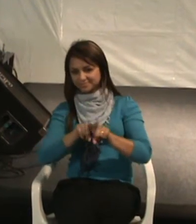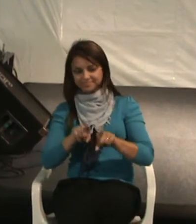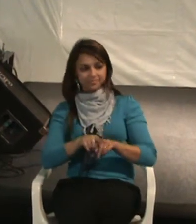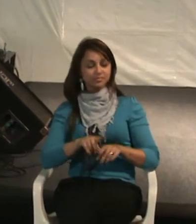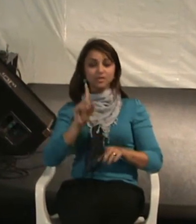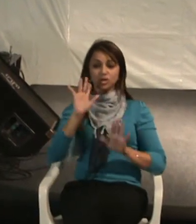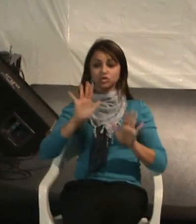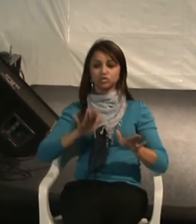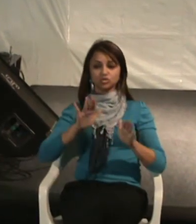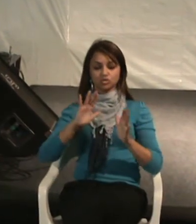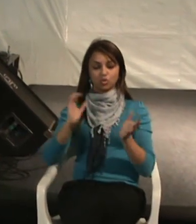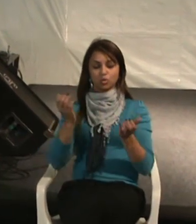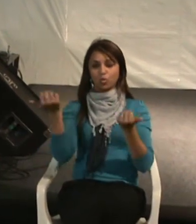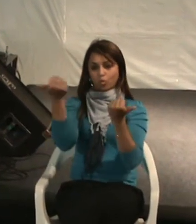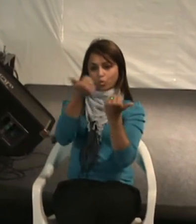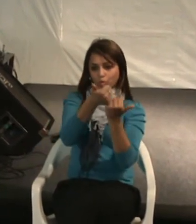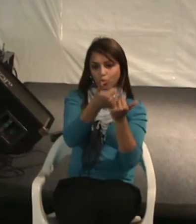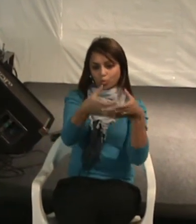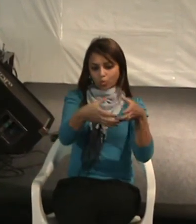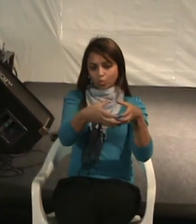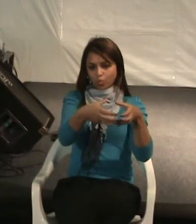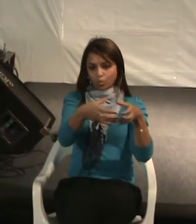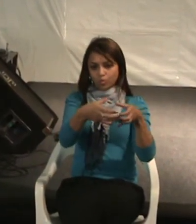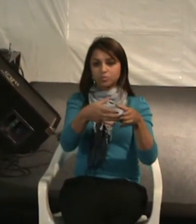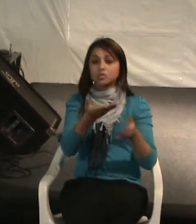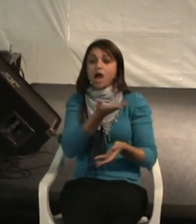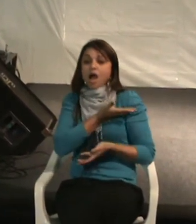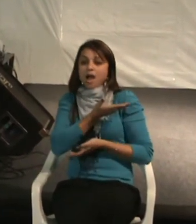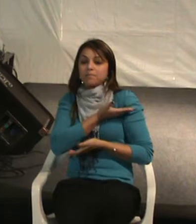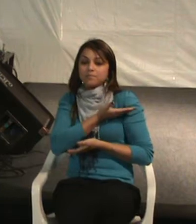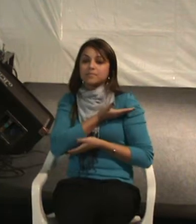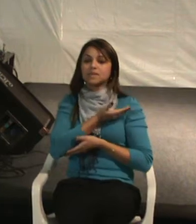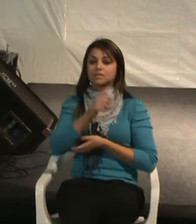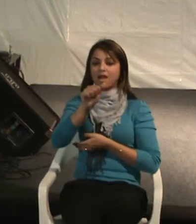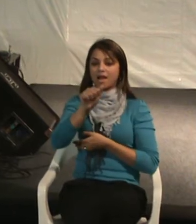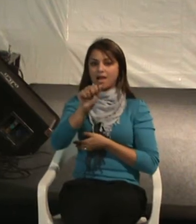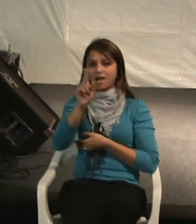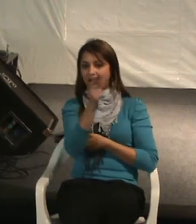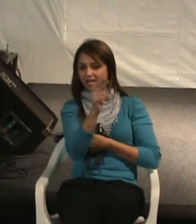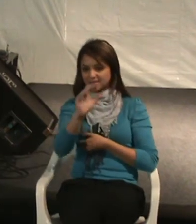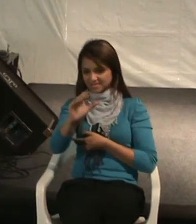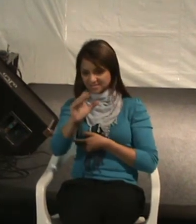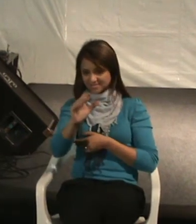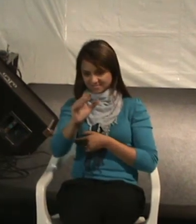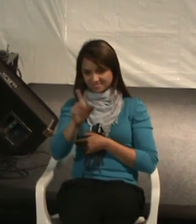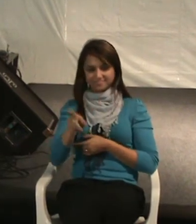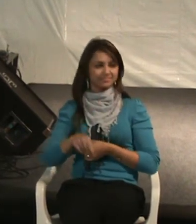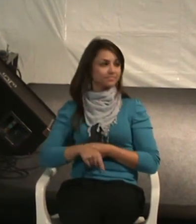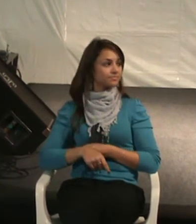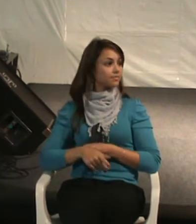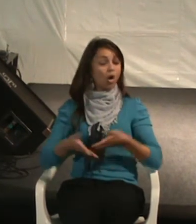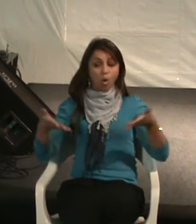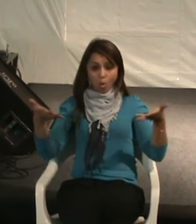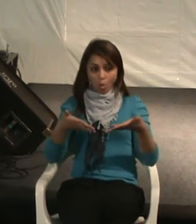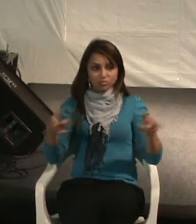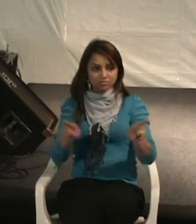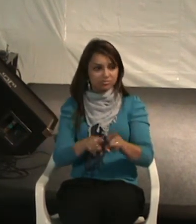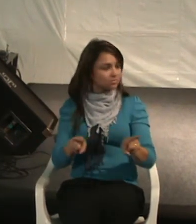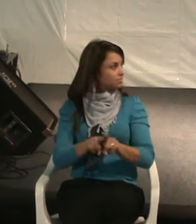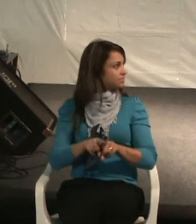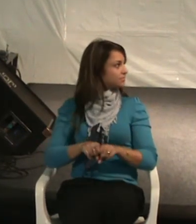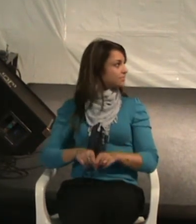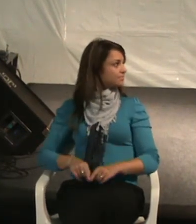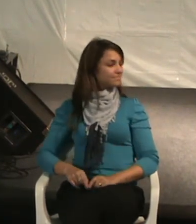coordenador de comissões da Associação dos Amigos do HC. Atuou também como membro, atua também como